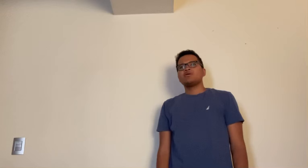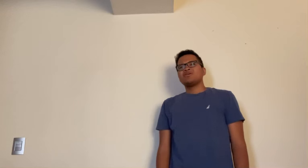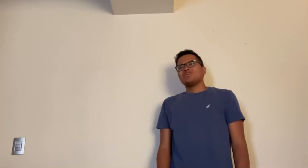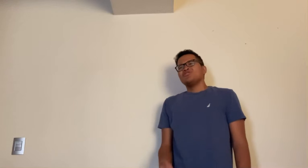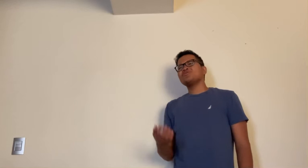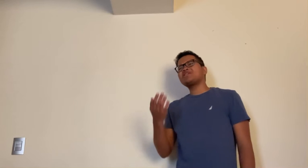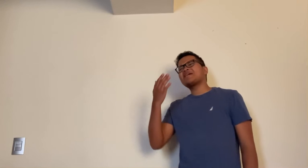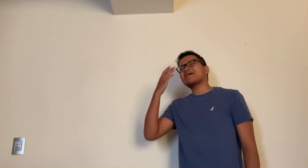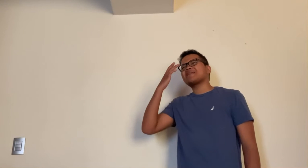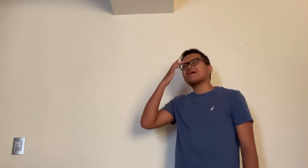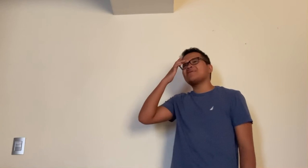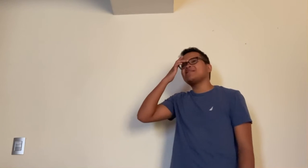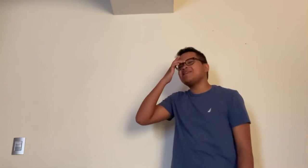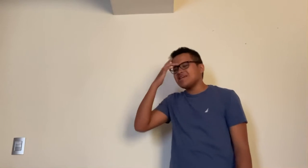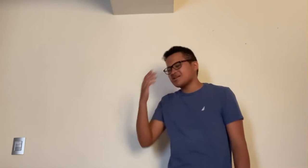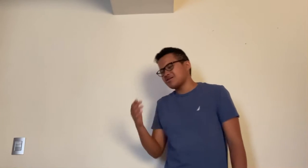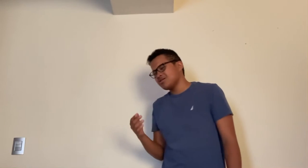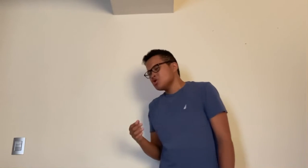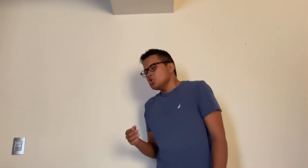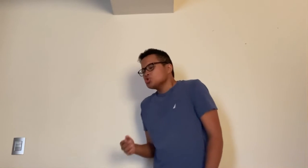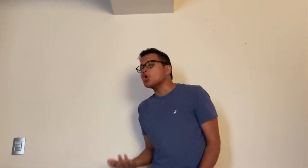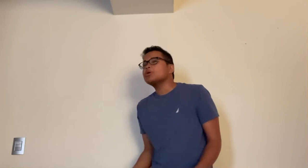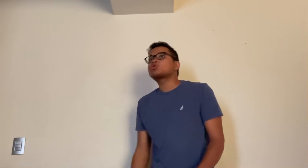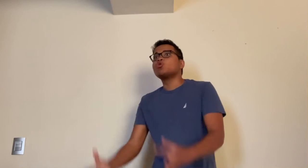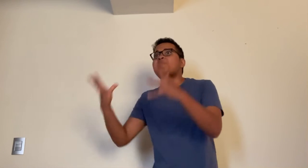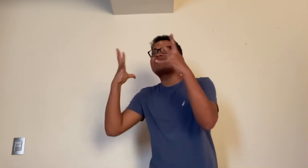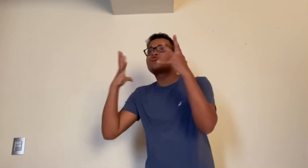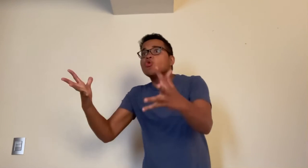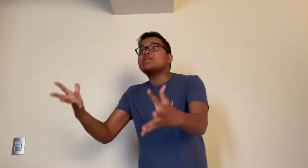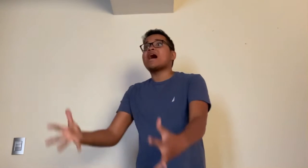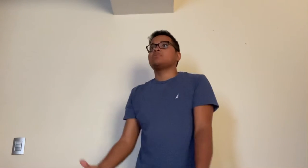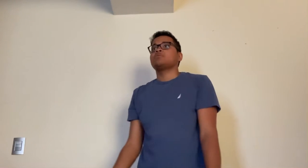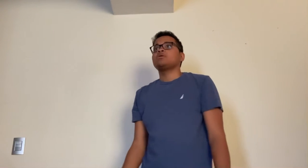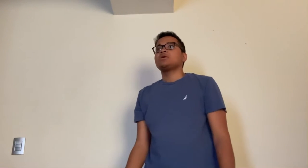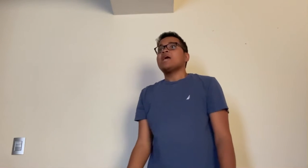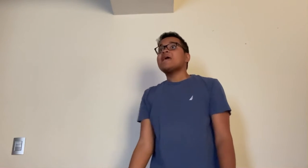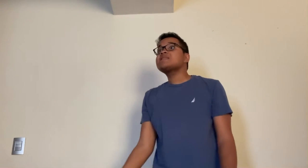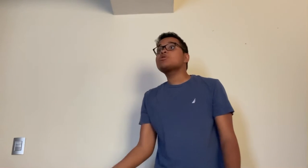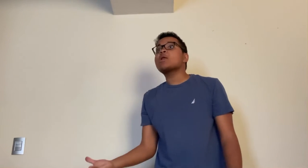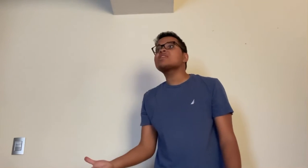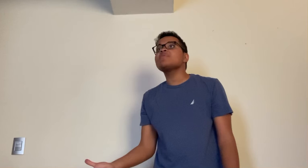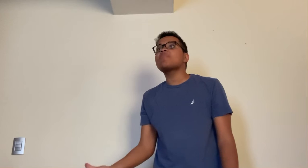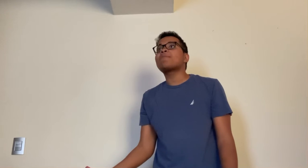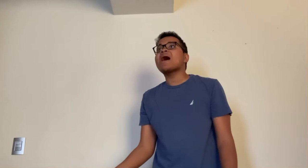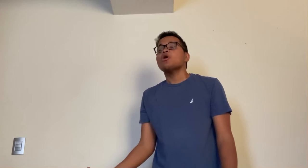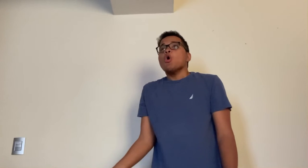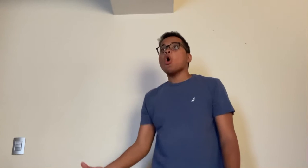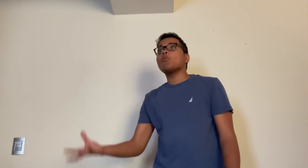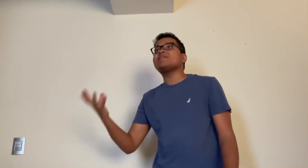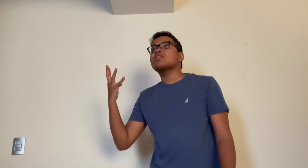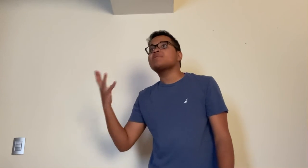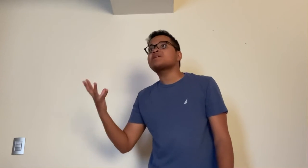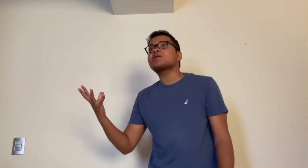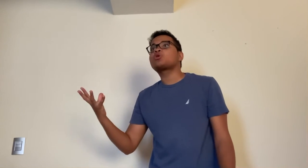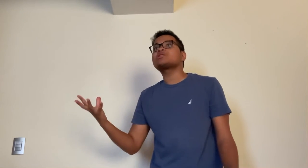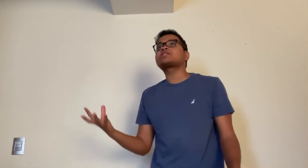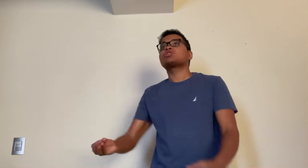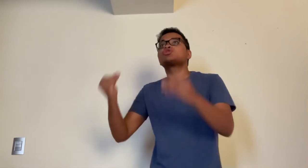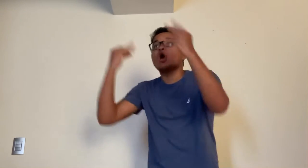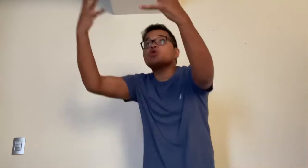Yo ni siquiera quería venir, todo es culpa tuya. Eres igualita a mi papá, obligándose a las cosas que sólo